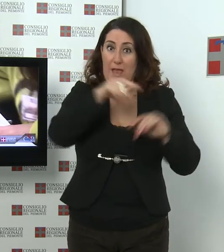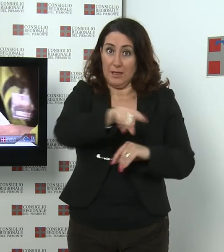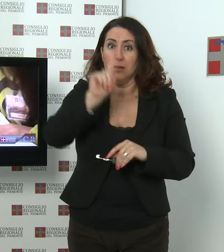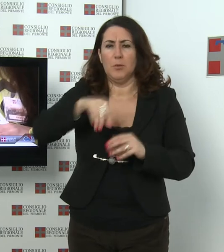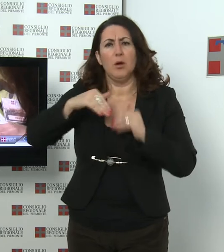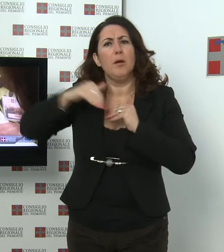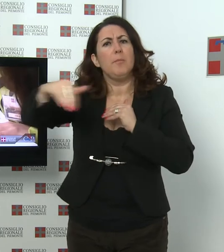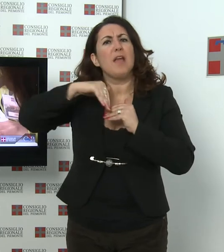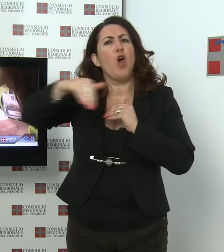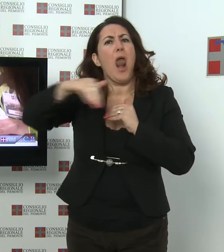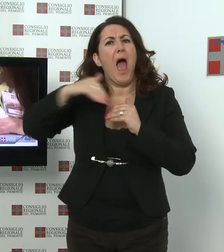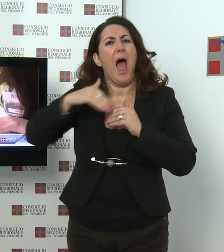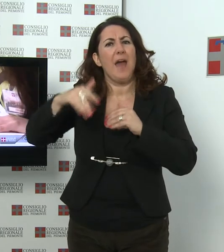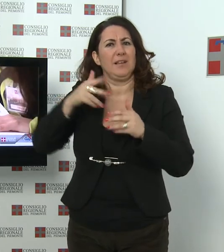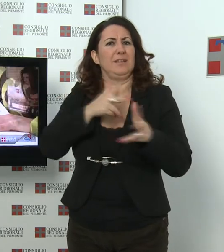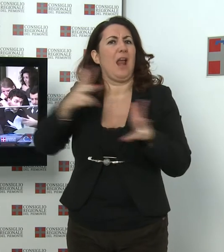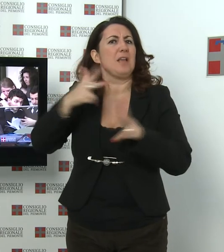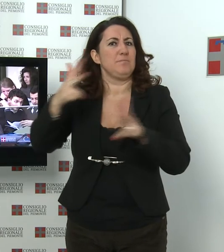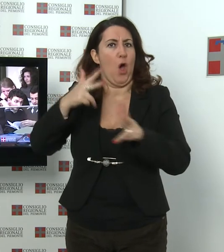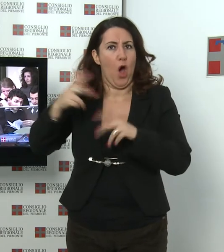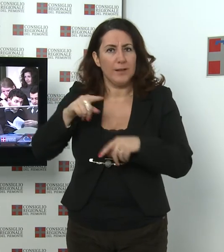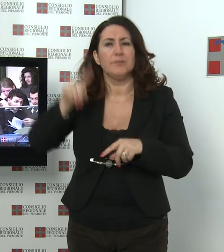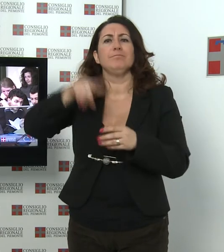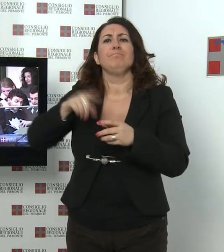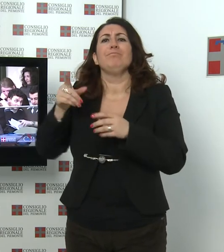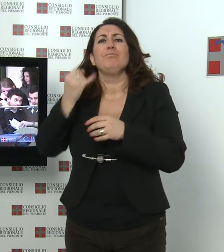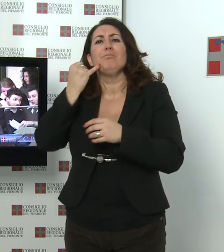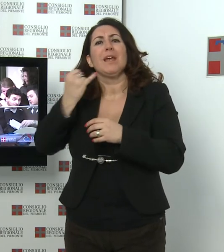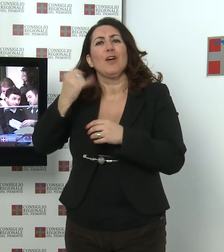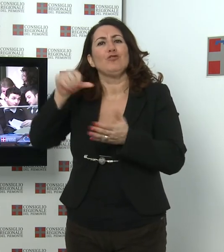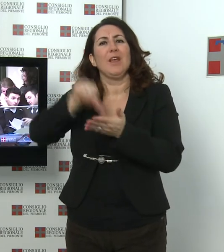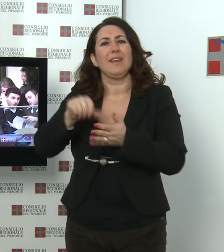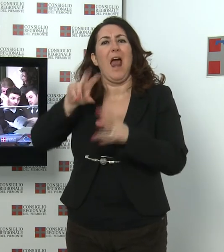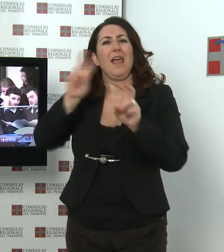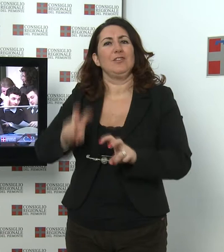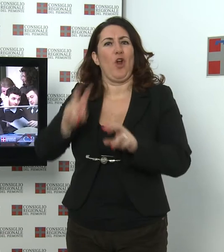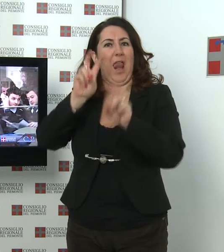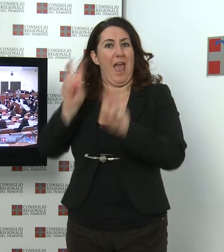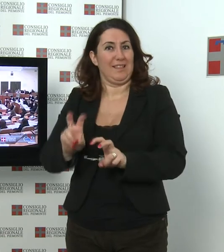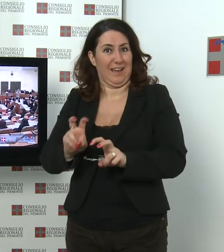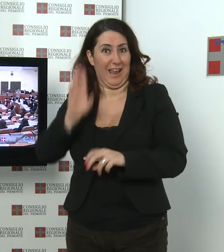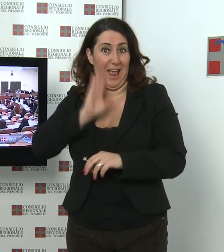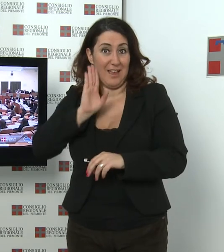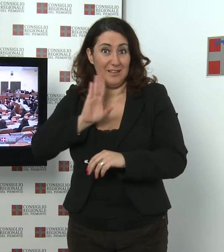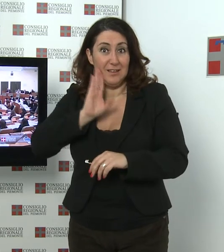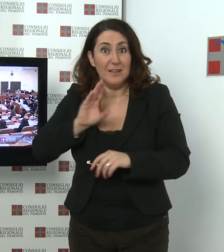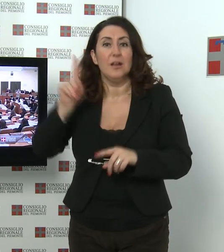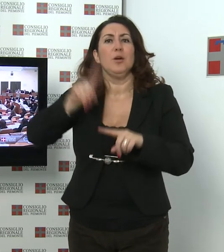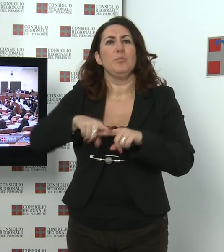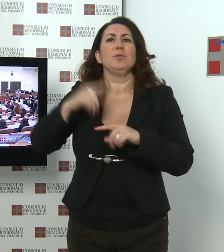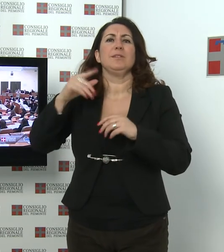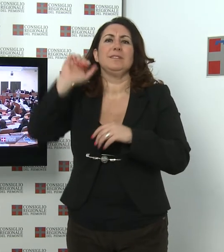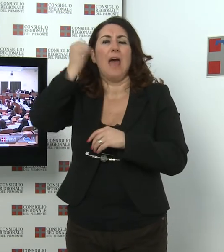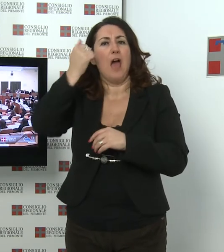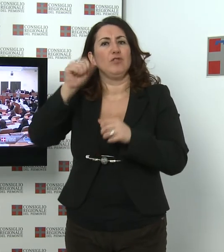pendolari, le microcentrali idroelettriche, gli stagi formativi, gli studenti del settore aeronautico e le norme per regolare